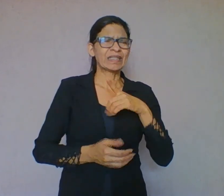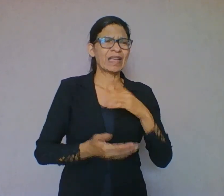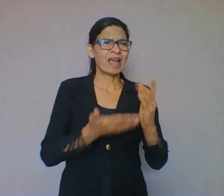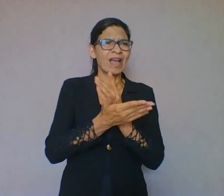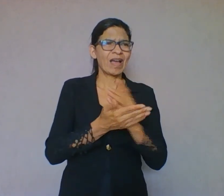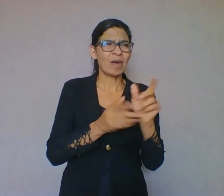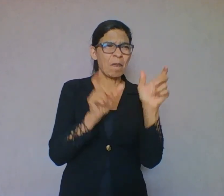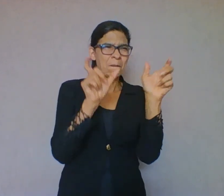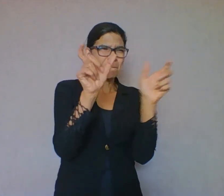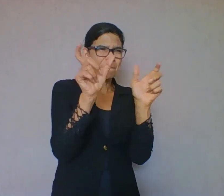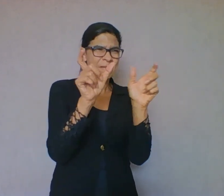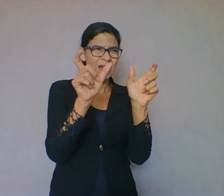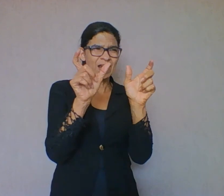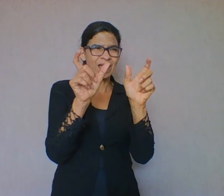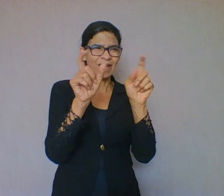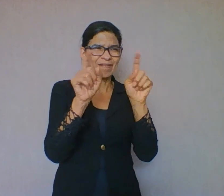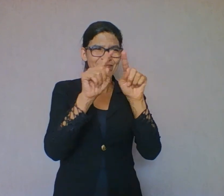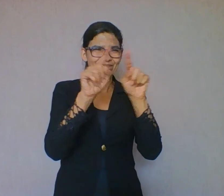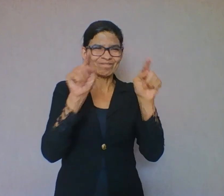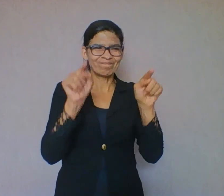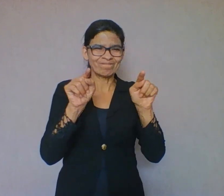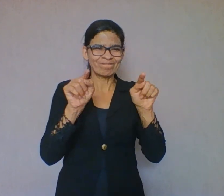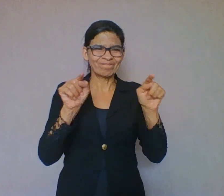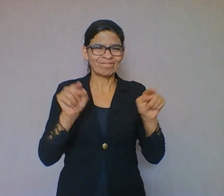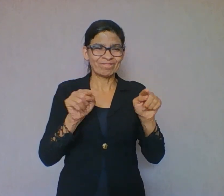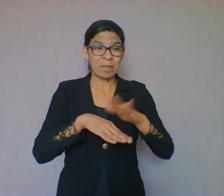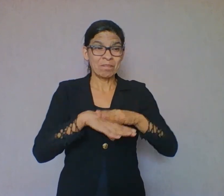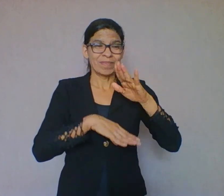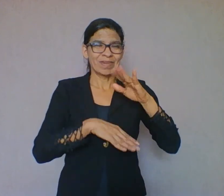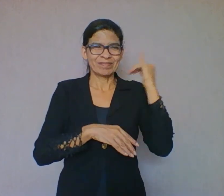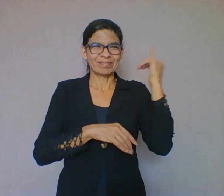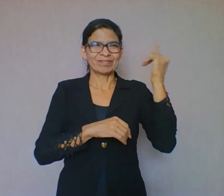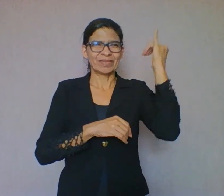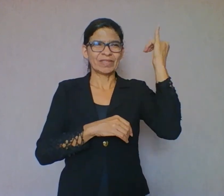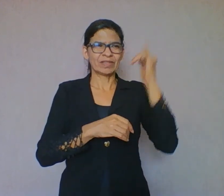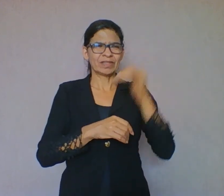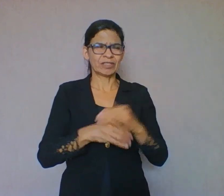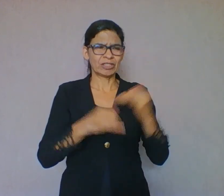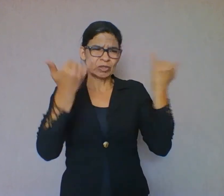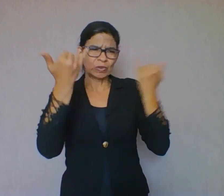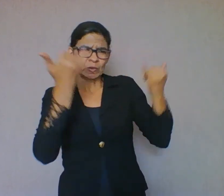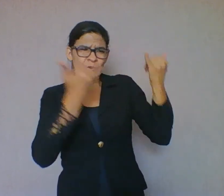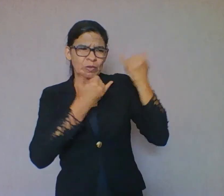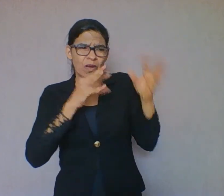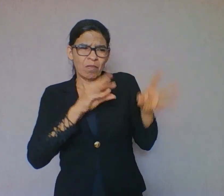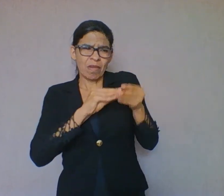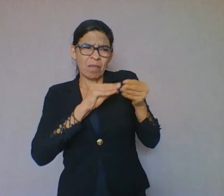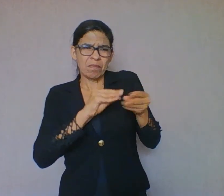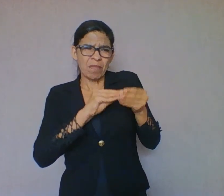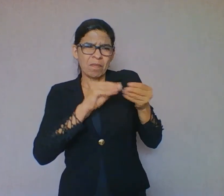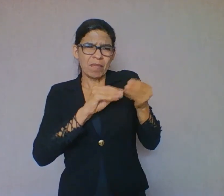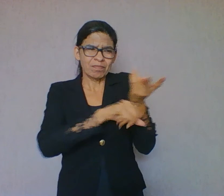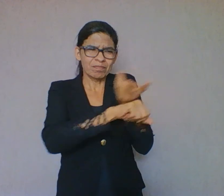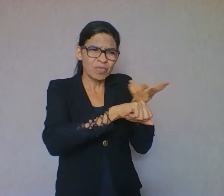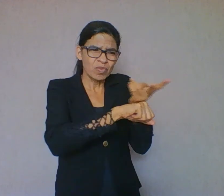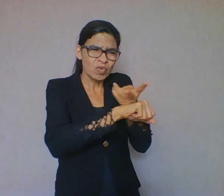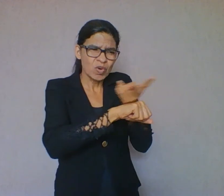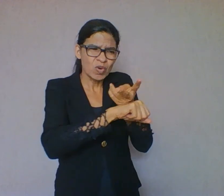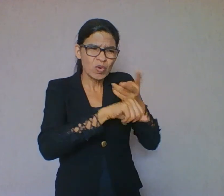importantes. Busca de informações complementares. Eu posso procurar outros textos que dizem